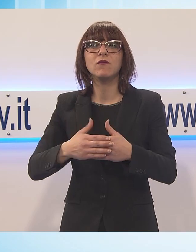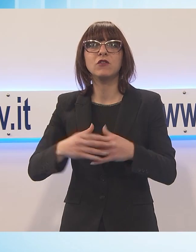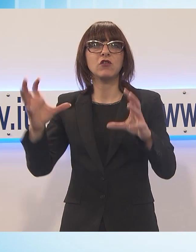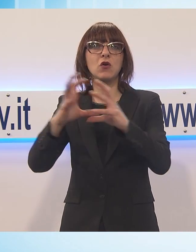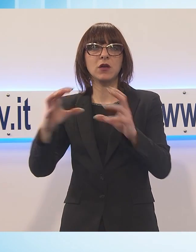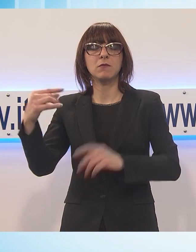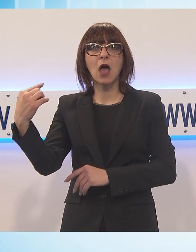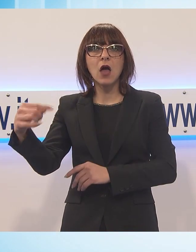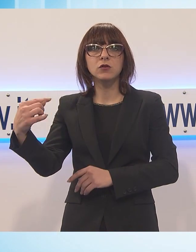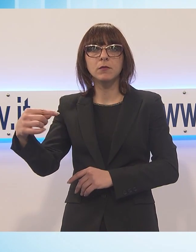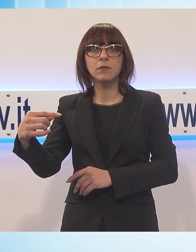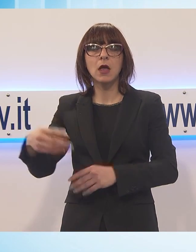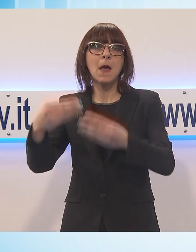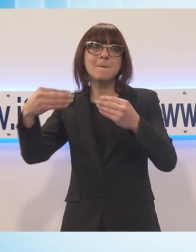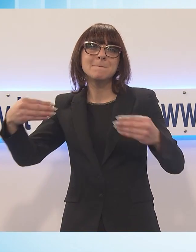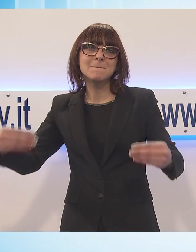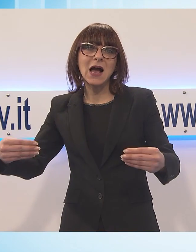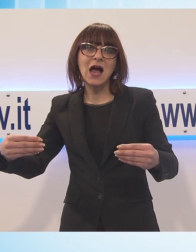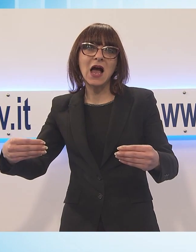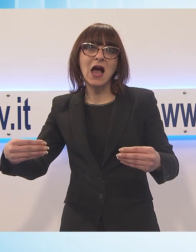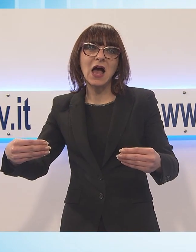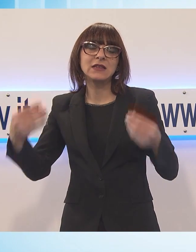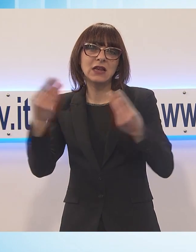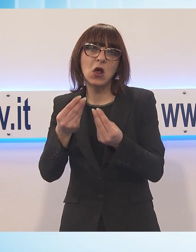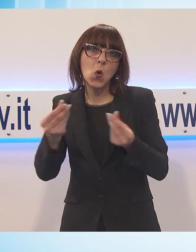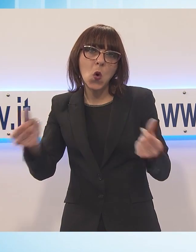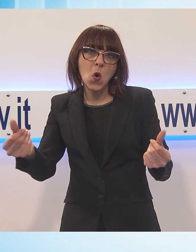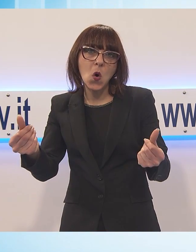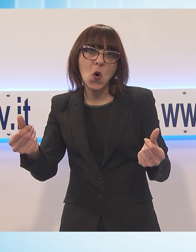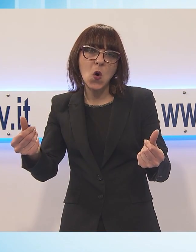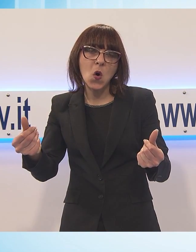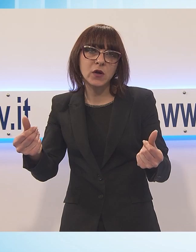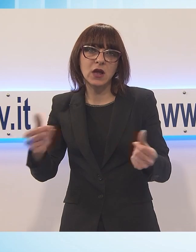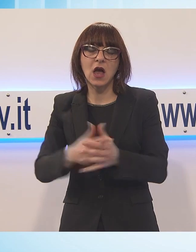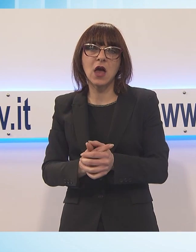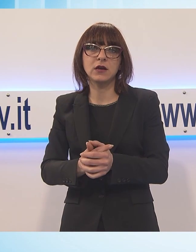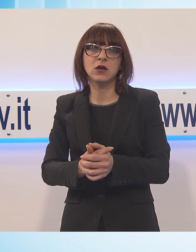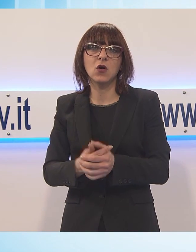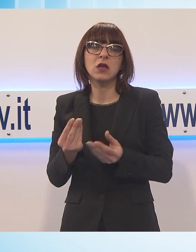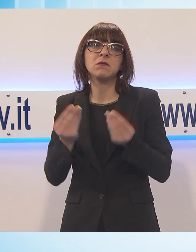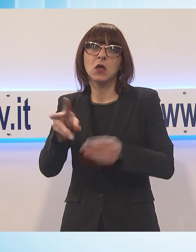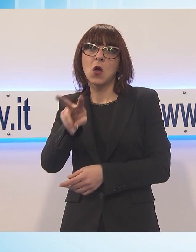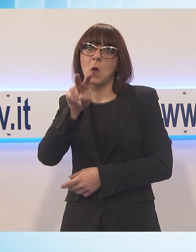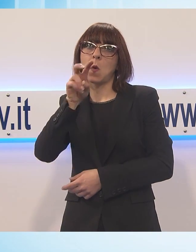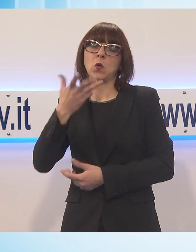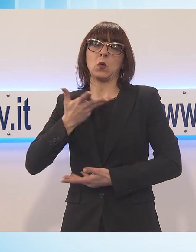è materiale organico in putrefazione, che è quello che poi dà l'odore. E questo non se ne tiene mai in considerazione.